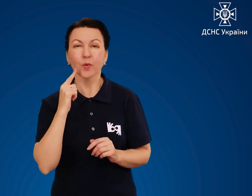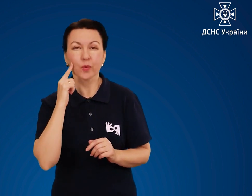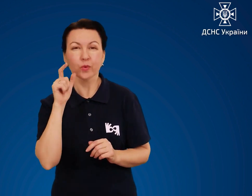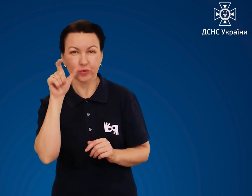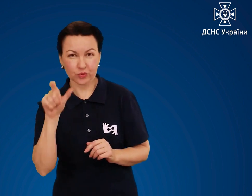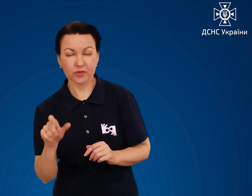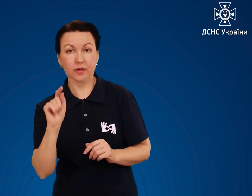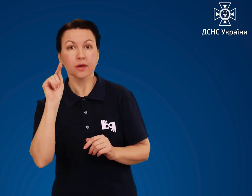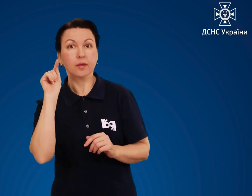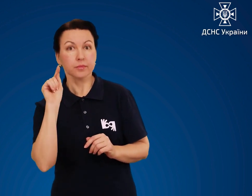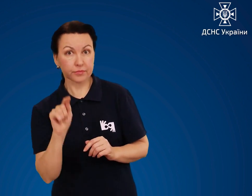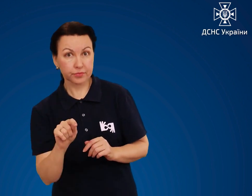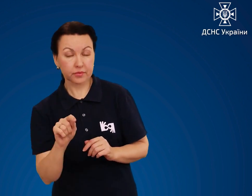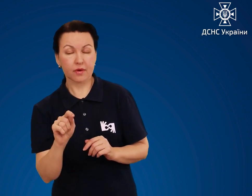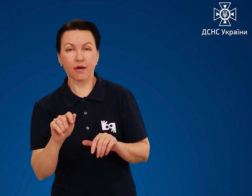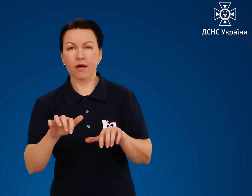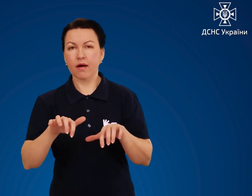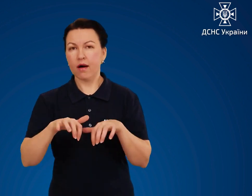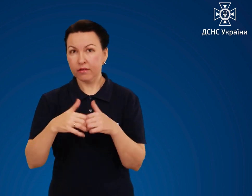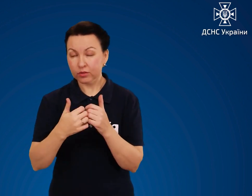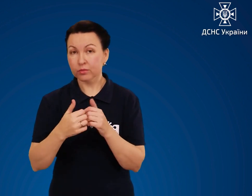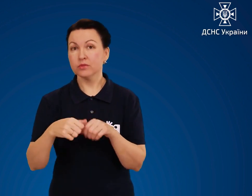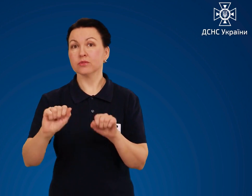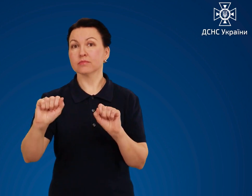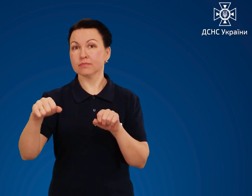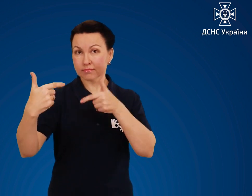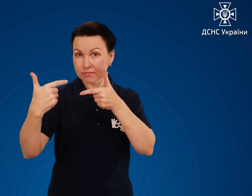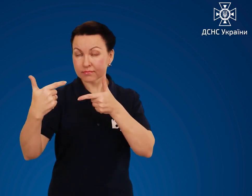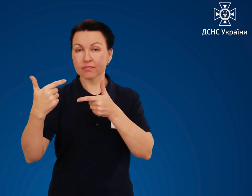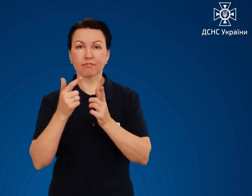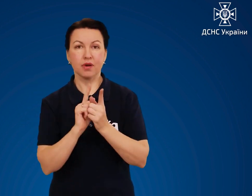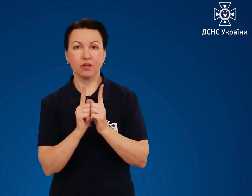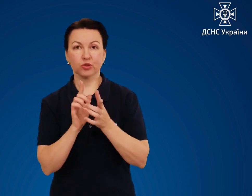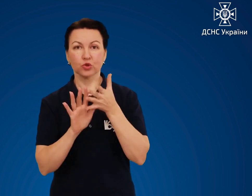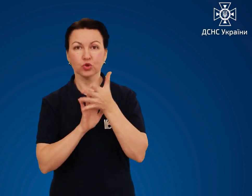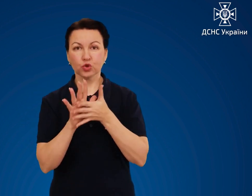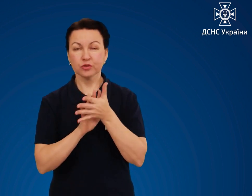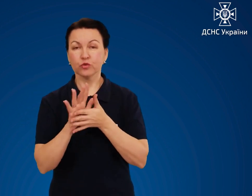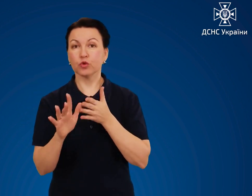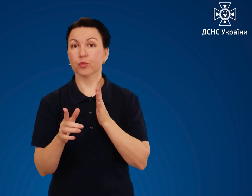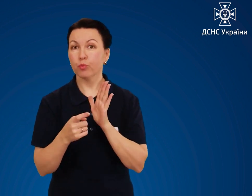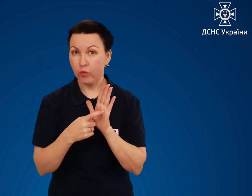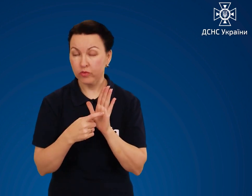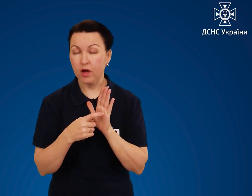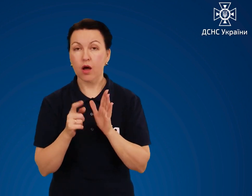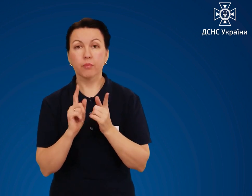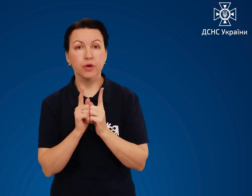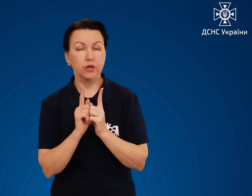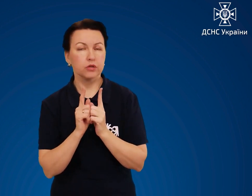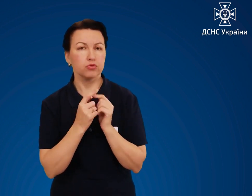з порушенням слуху відбувається автоматичне з'єднання з перекладачем жестової мови, який забезпечує